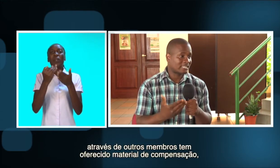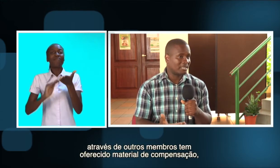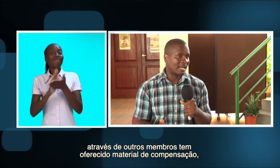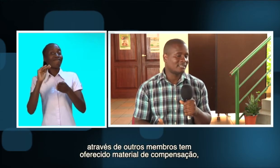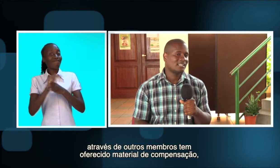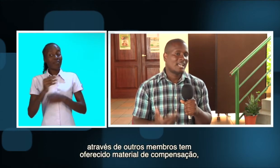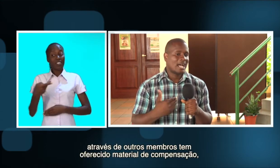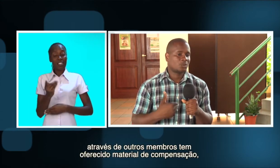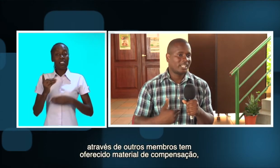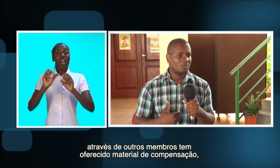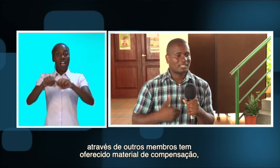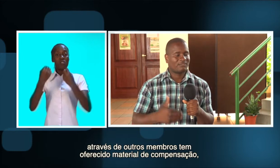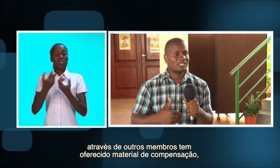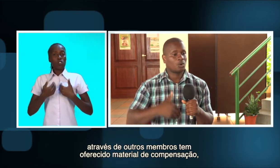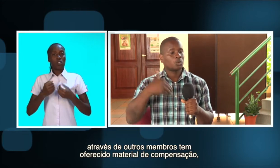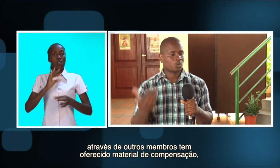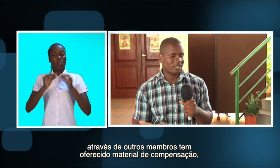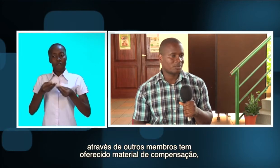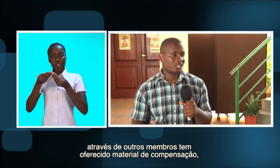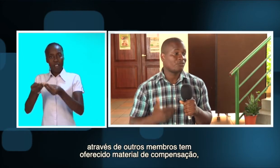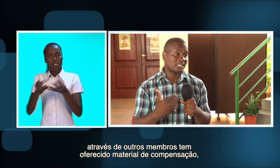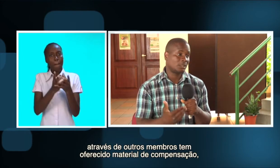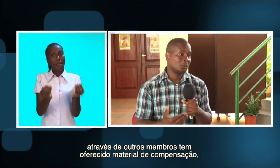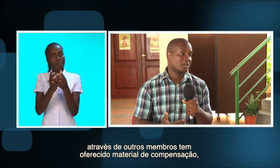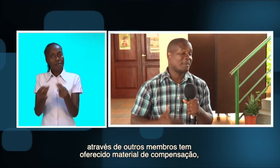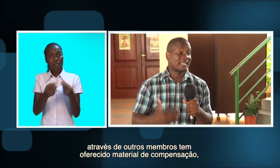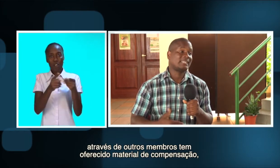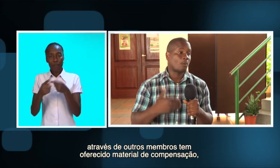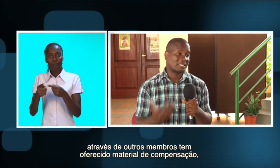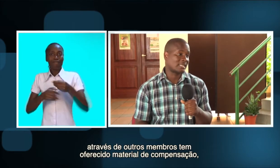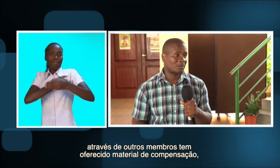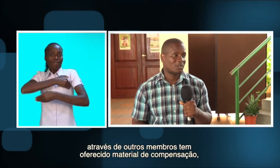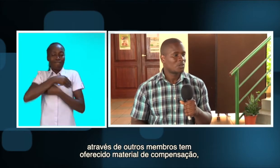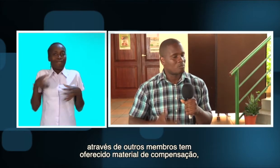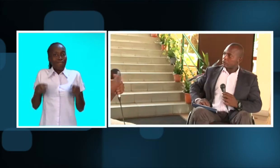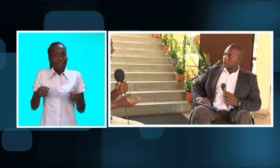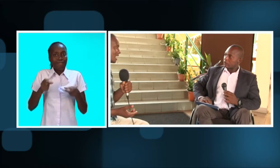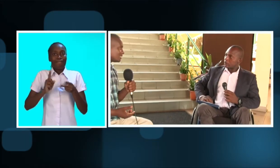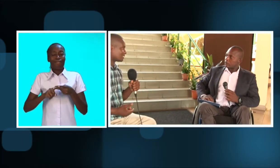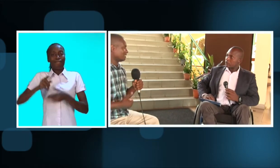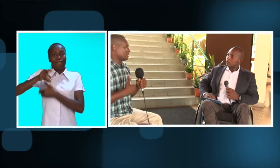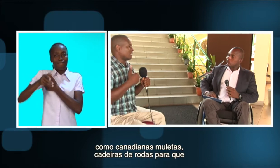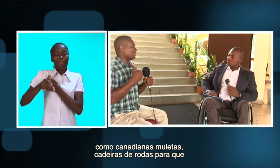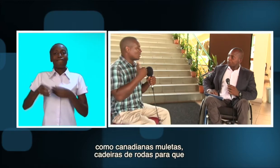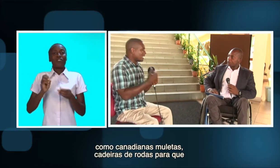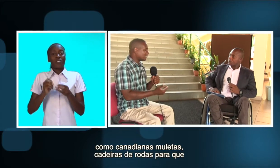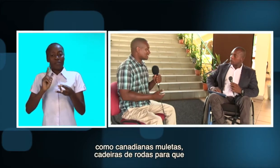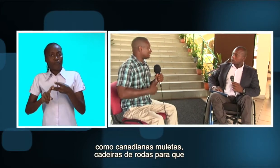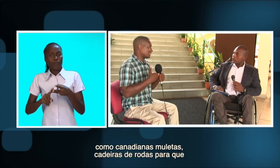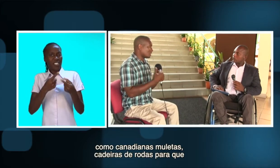sensibilidade. A Ajudemo, através de outros membros, tem oferecido material de compensação, como canadianas, moletas, cadeiras